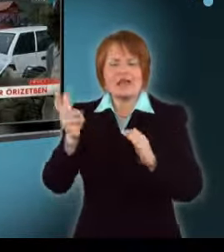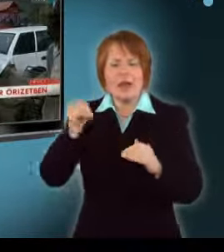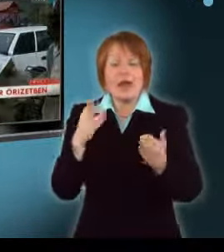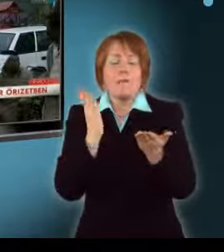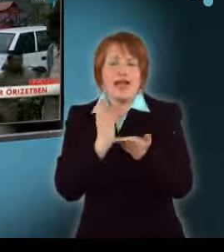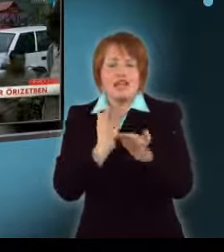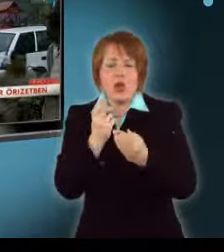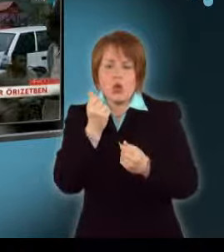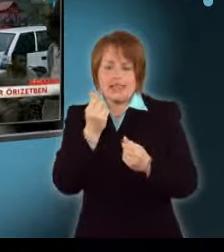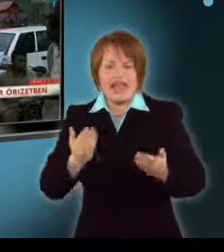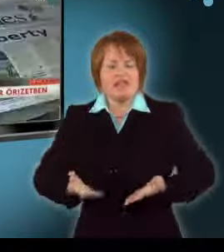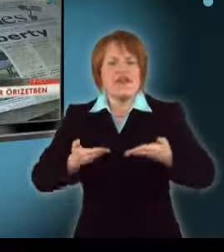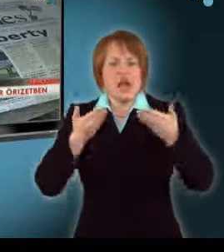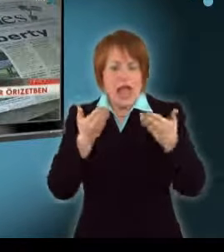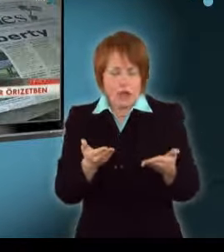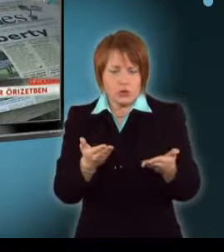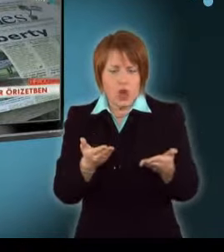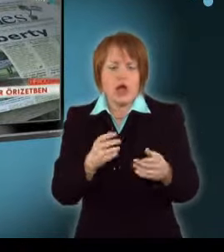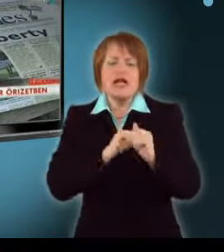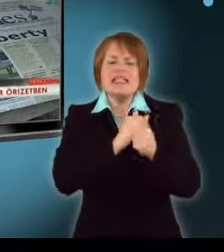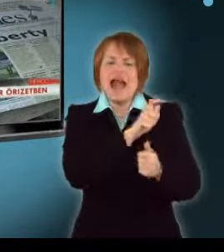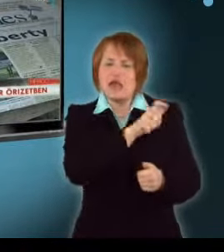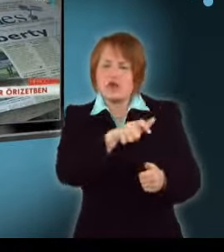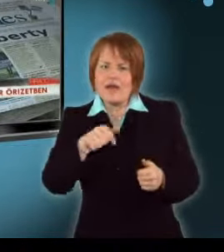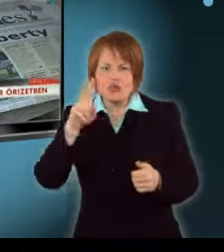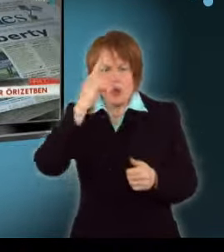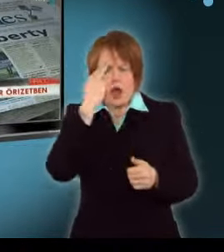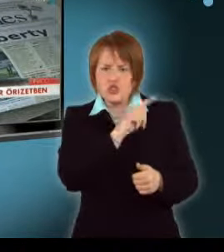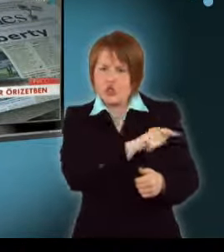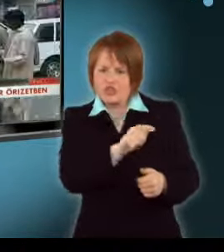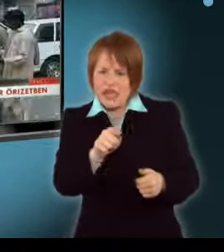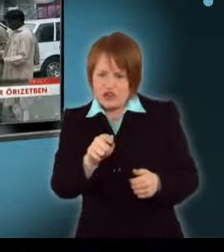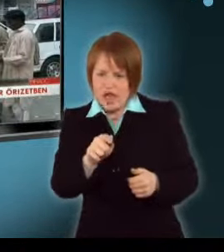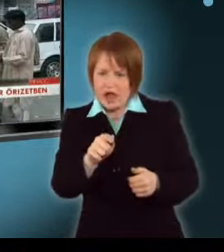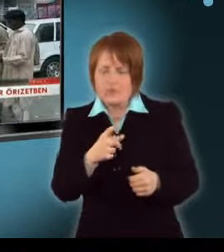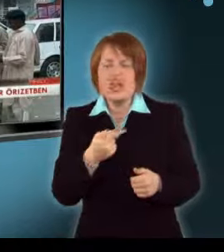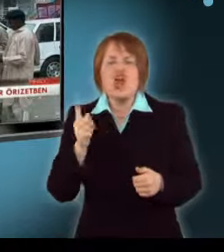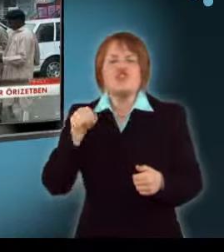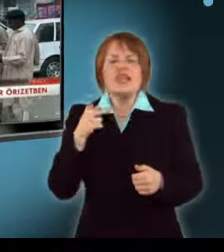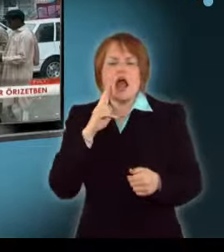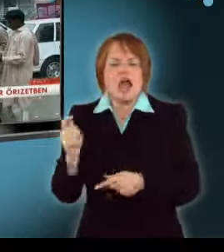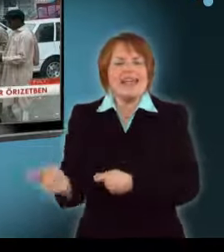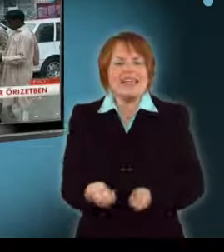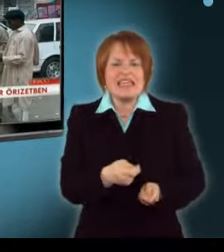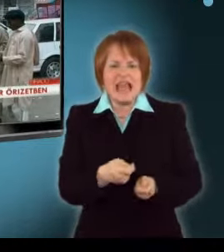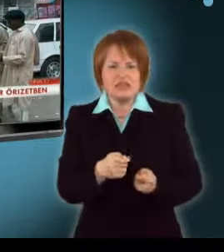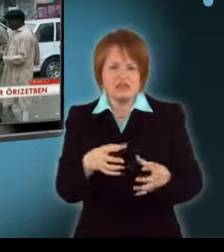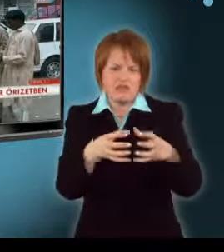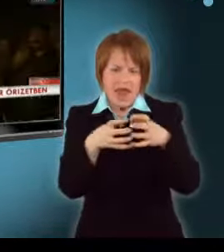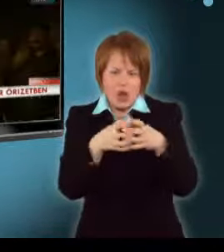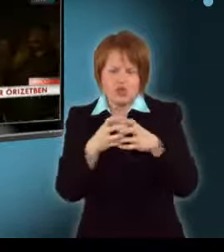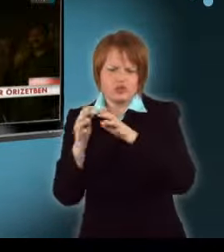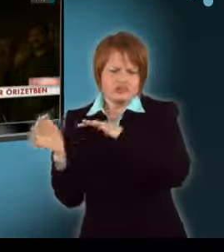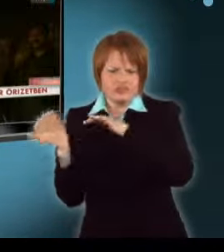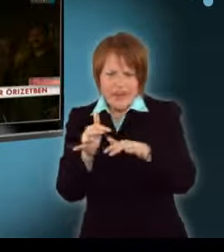összeget ajánlottak fel a pakisztáni hatóságok. Az elkövetők azonosítására. A sri lankai kriket válogatott elleni támadást,